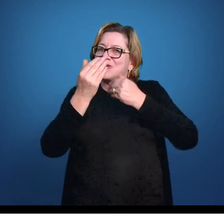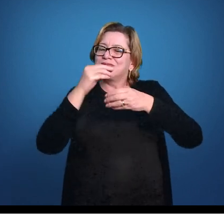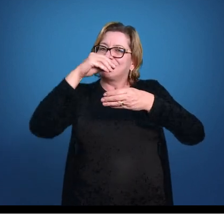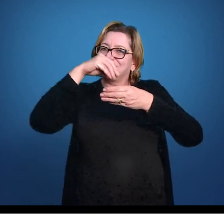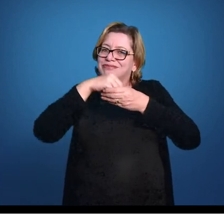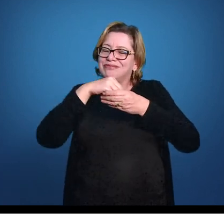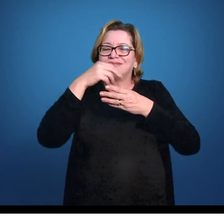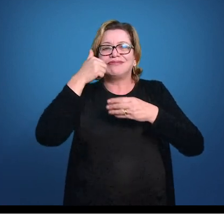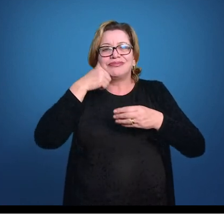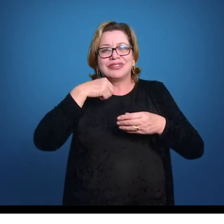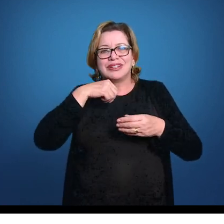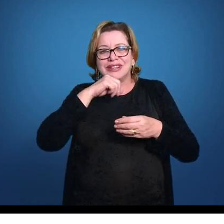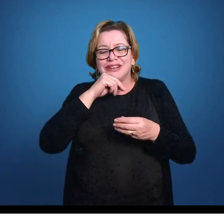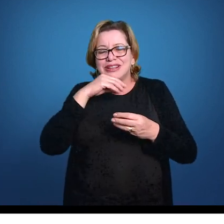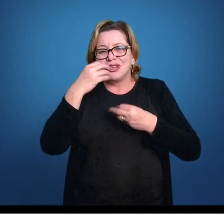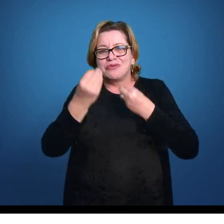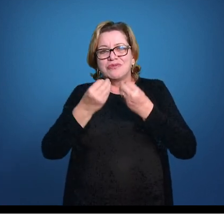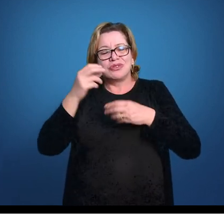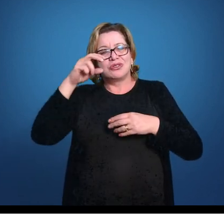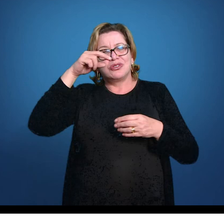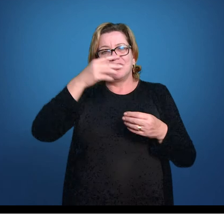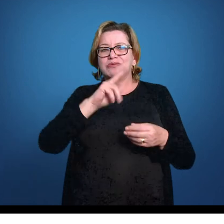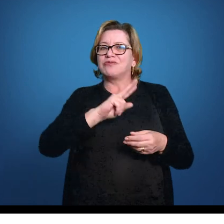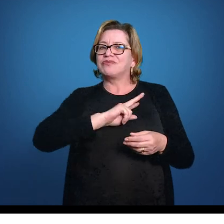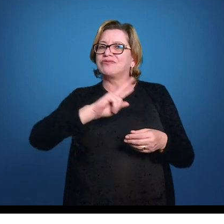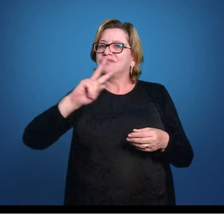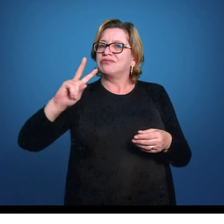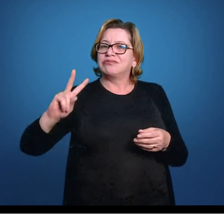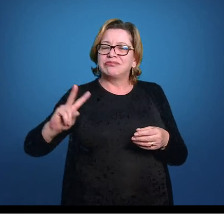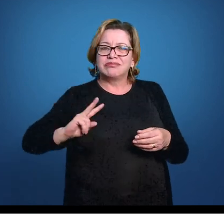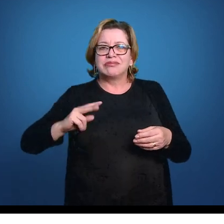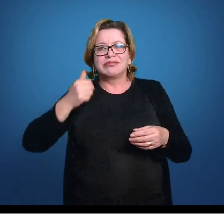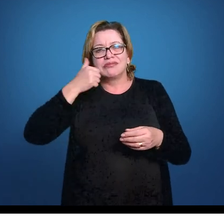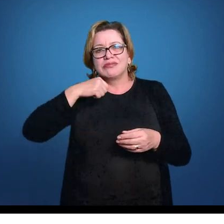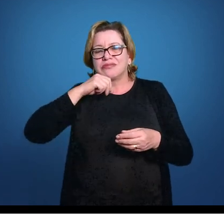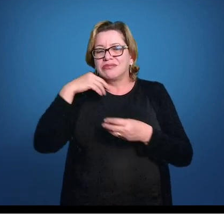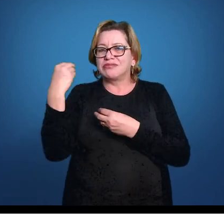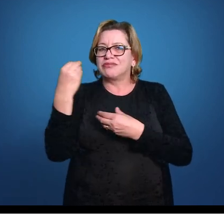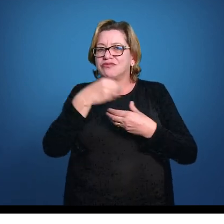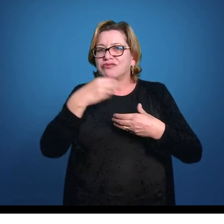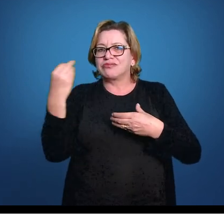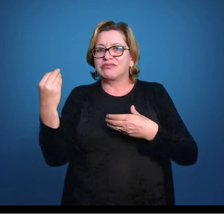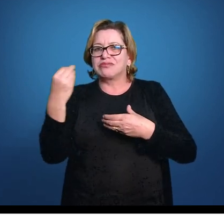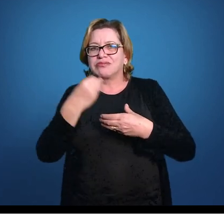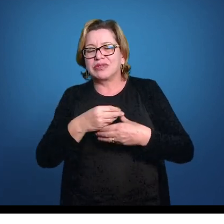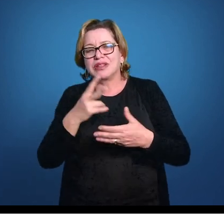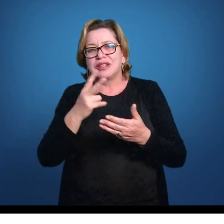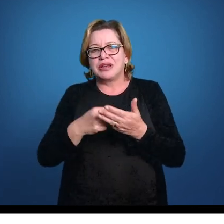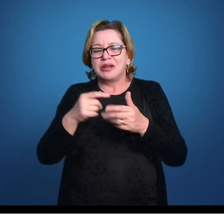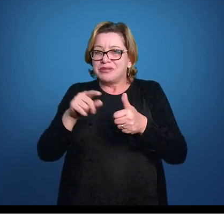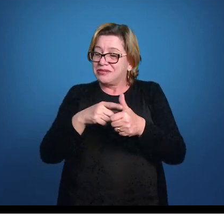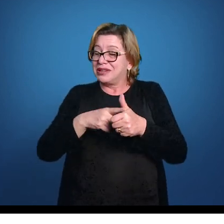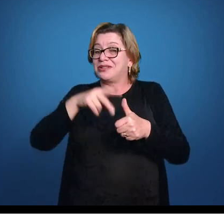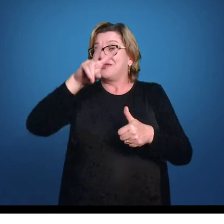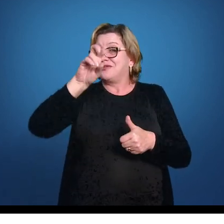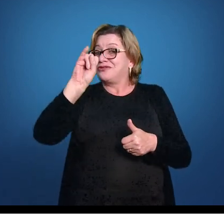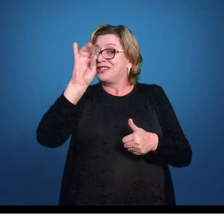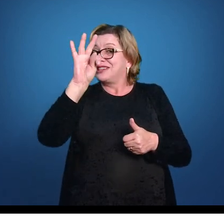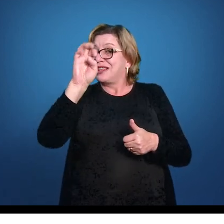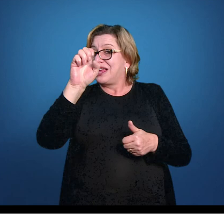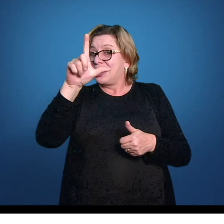pelo saco vitelínico e de nutrientes que a mãe está enviando para ele. Então ele se alimenta do vitelo e de nutrientes